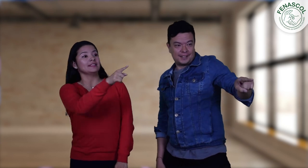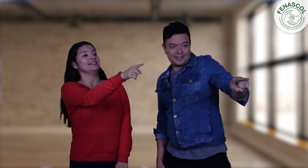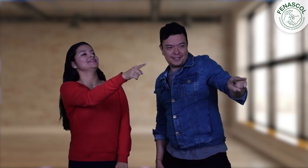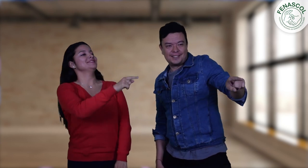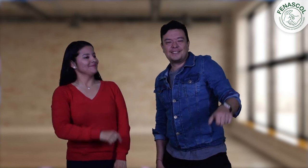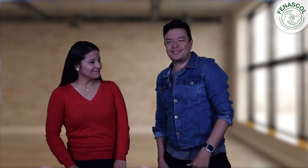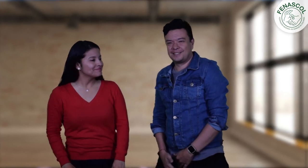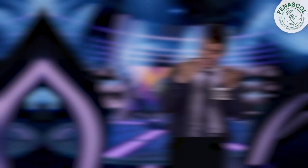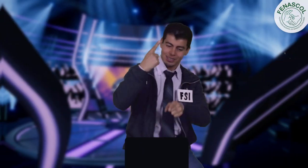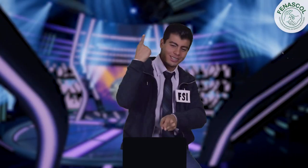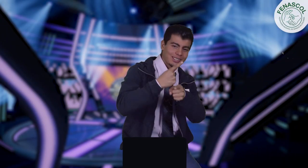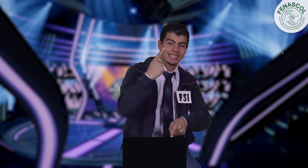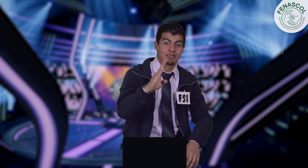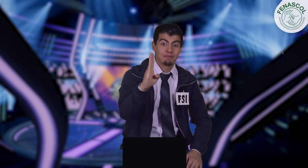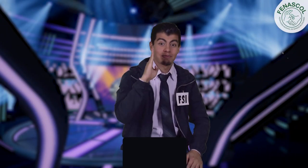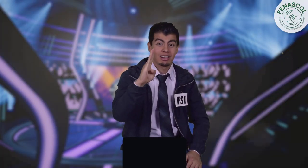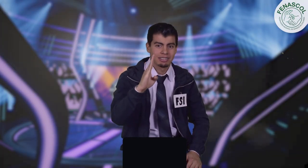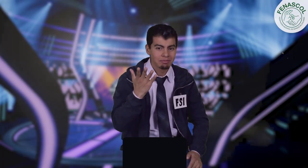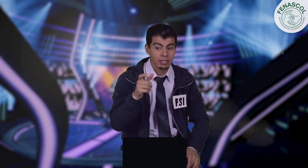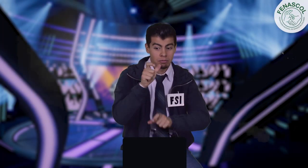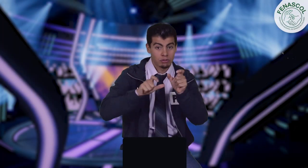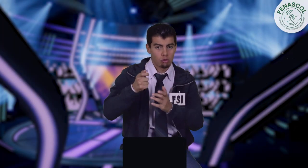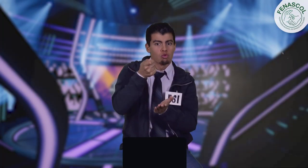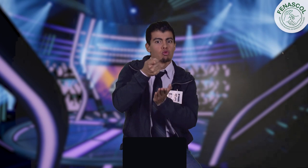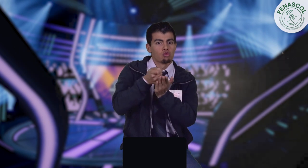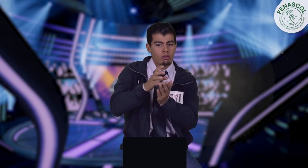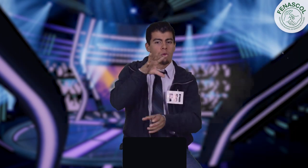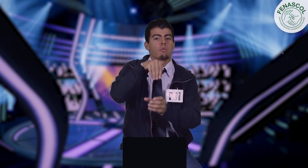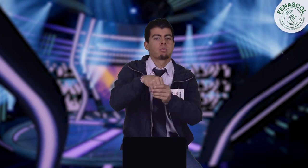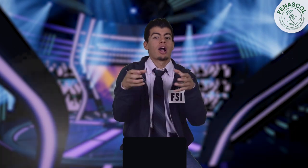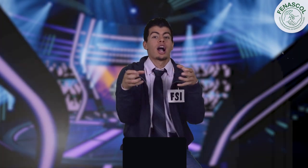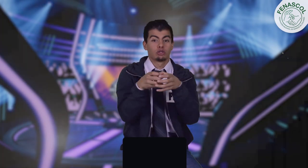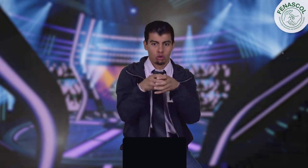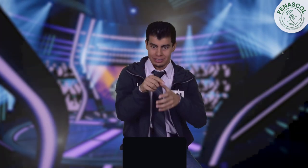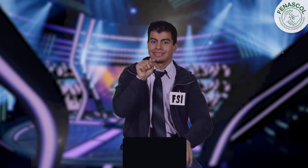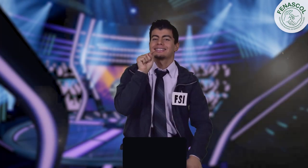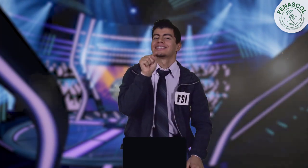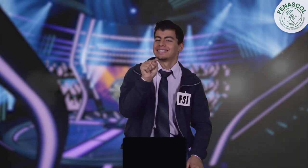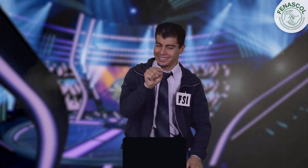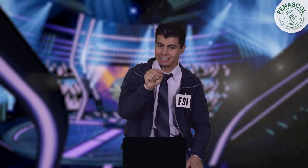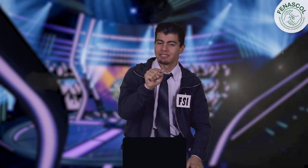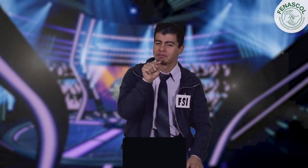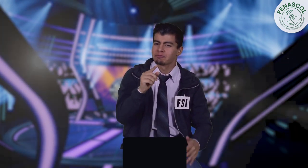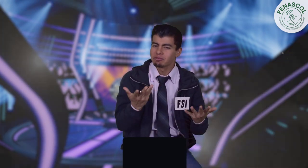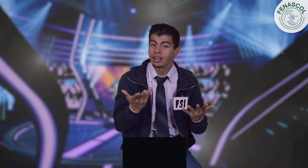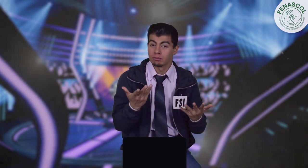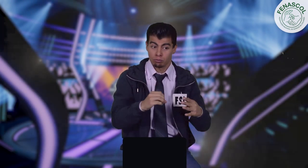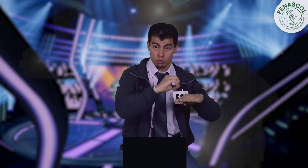Aquella. Correcto, era la B. Aquellas personas. Las que son socios dentro de las asociaciones. Eso es.